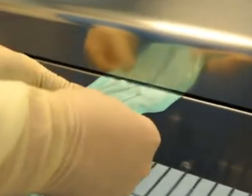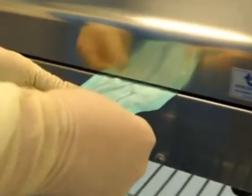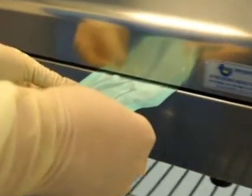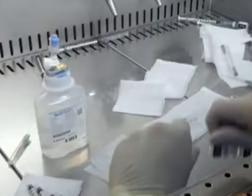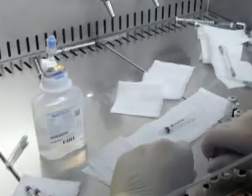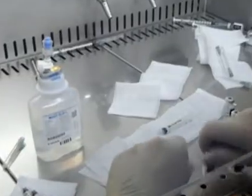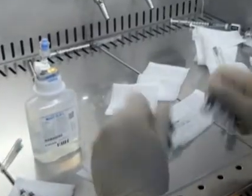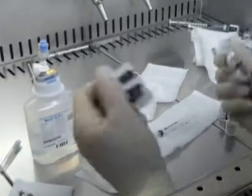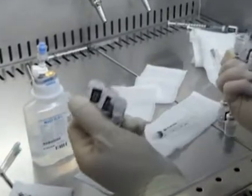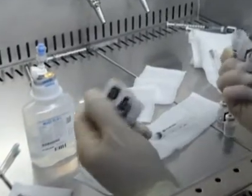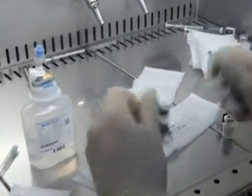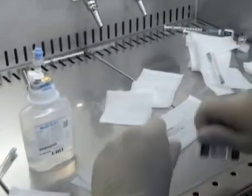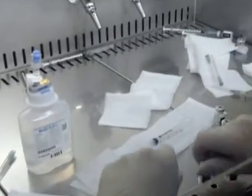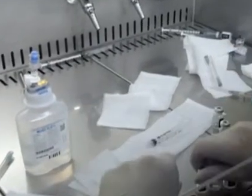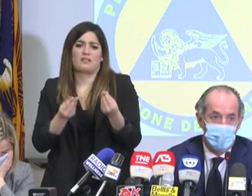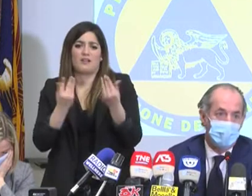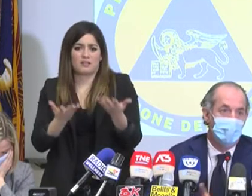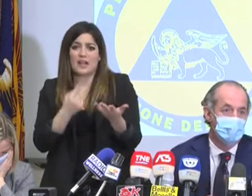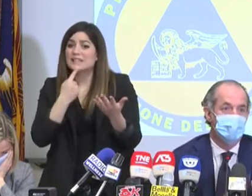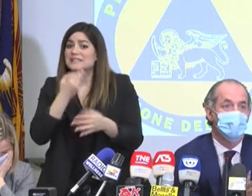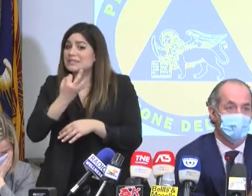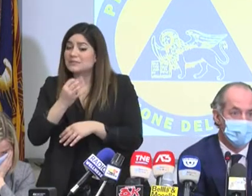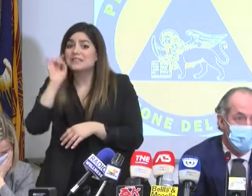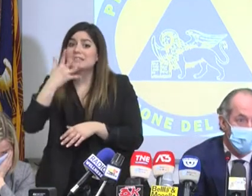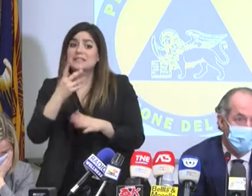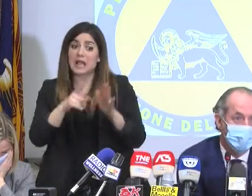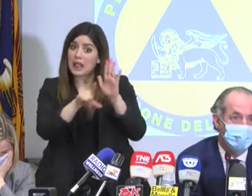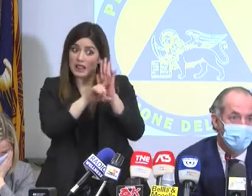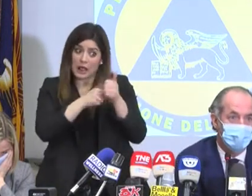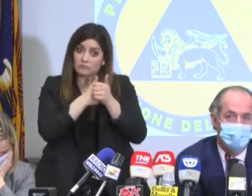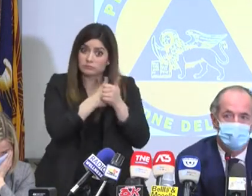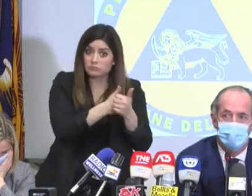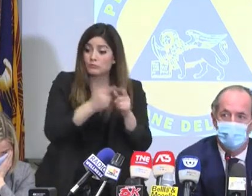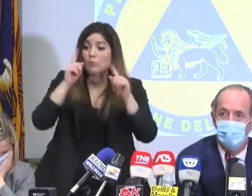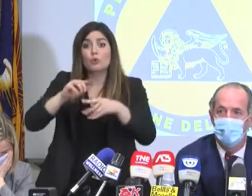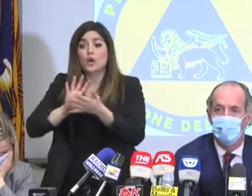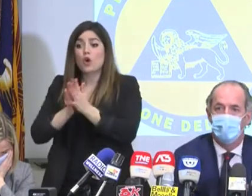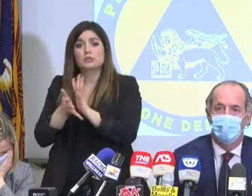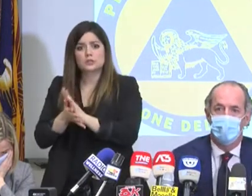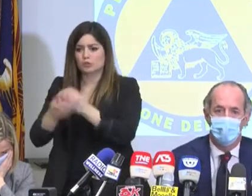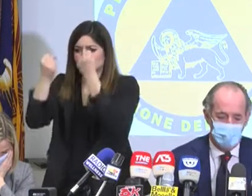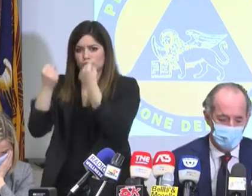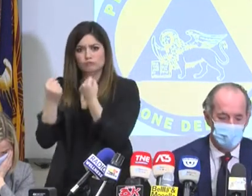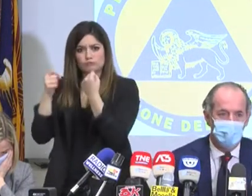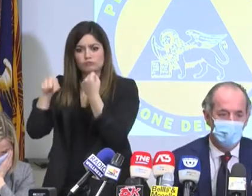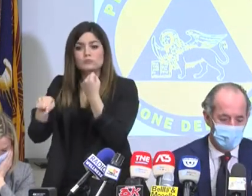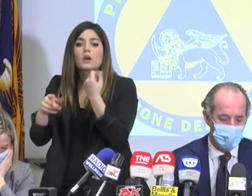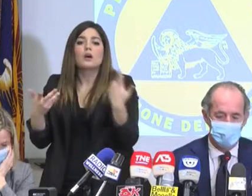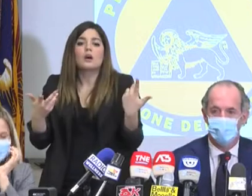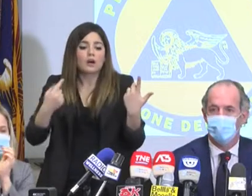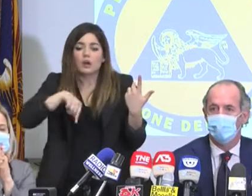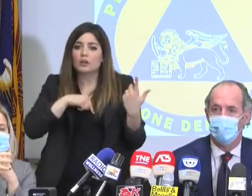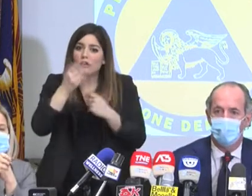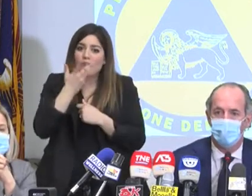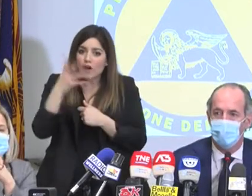cittadini il prima possibile. Se c'è supporto legale e se c'è solidità nella contrattazione, vorremmo capire